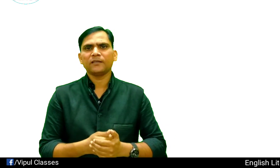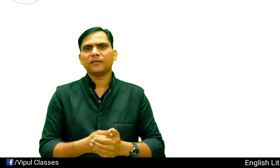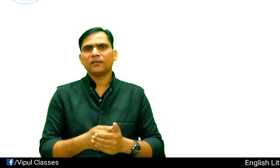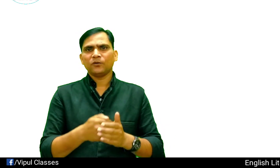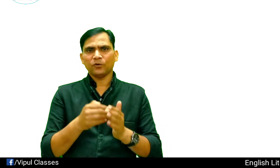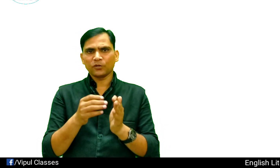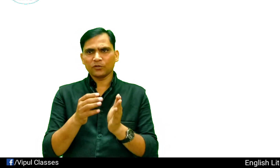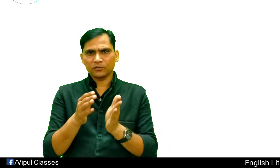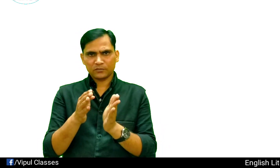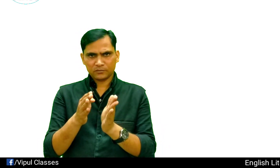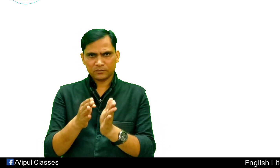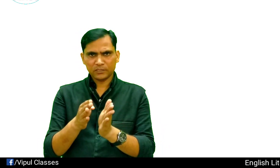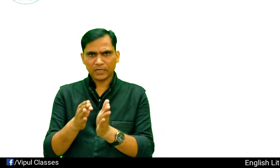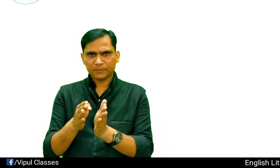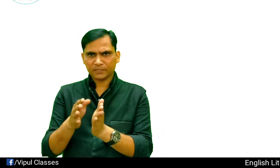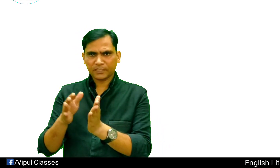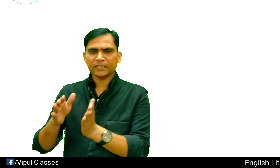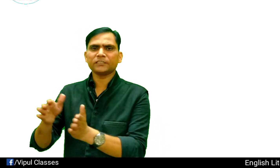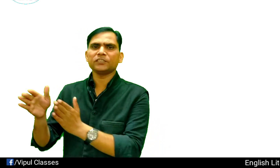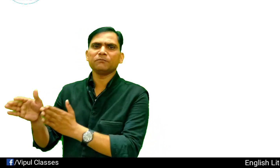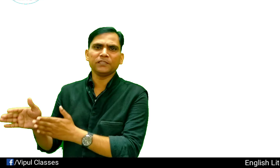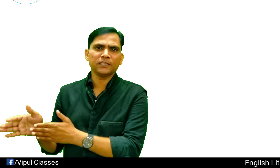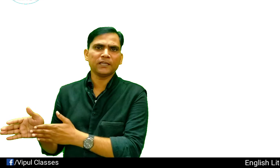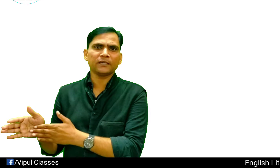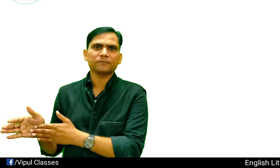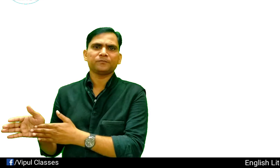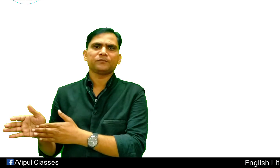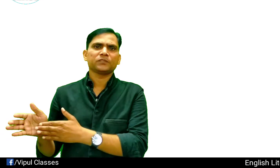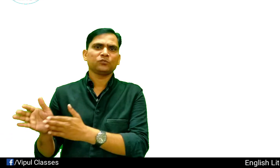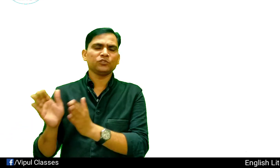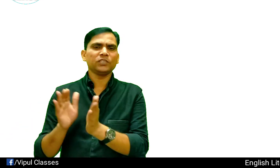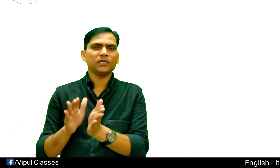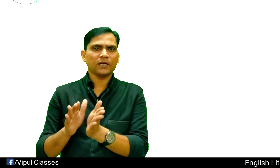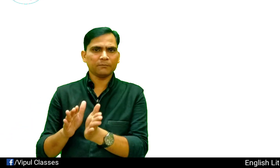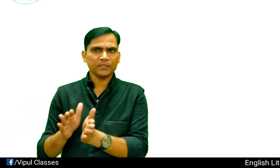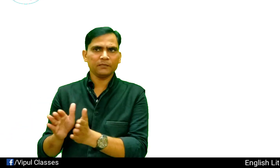और यहां